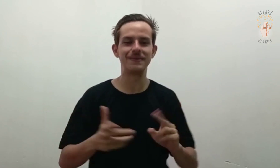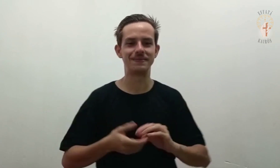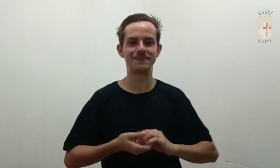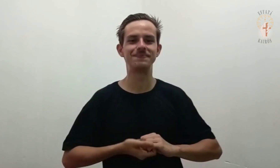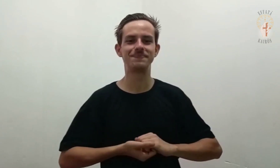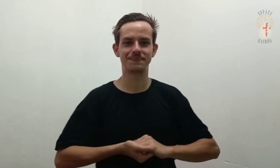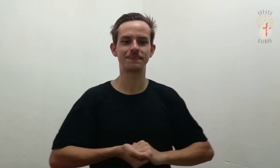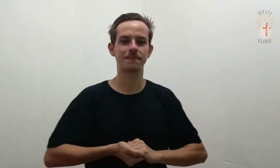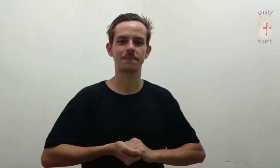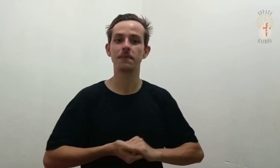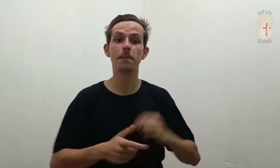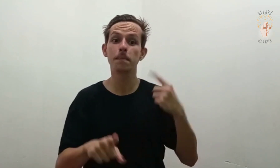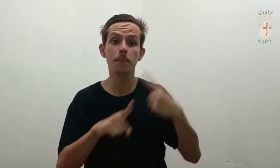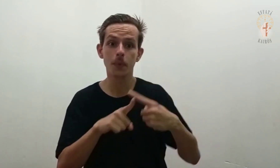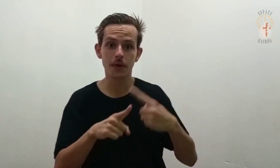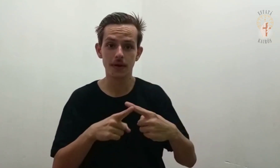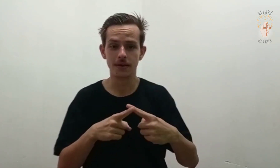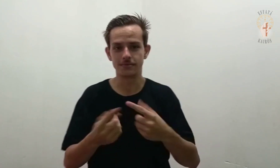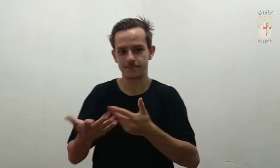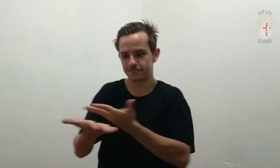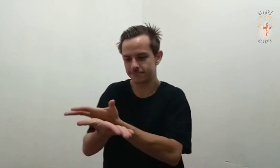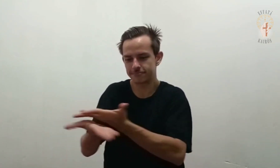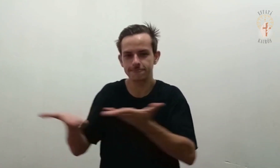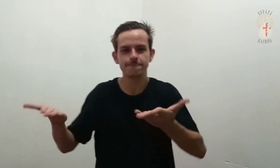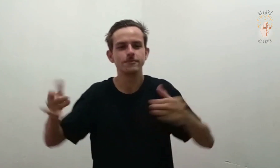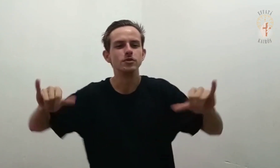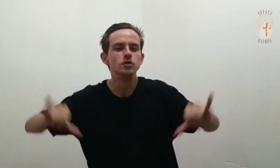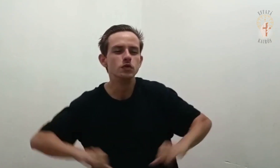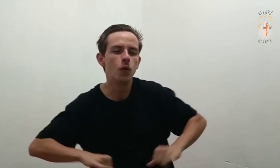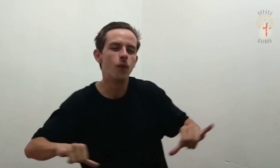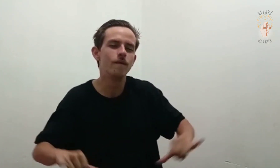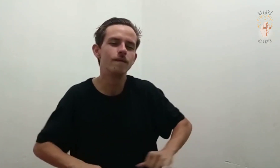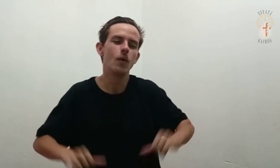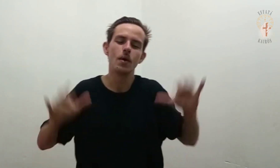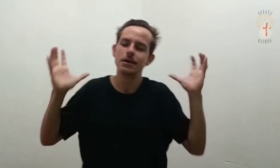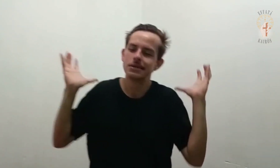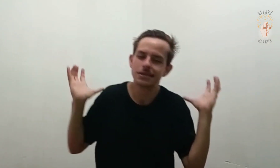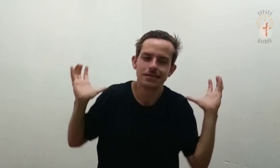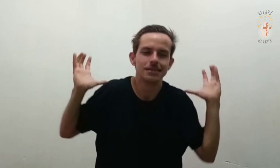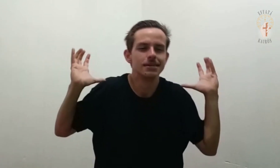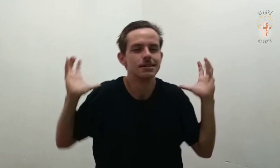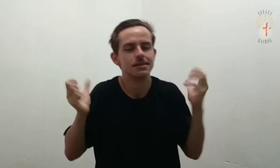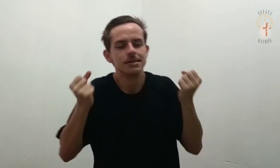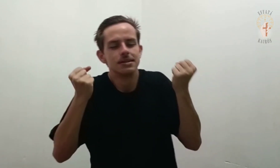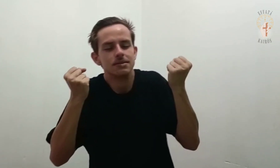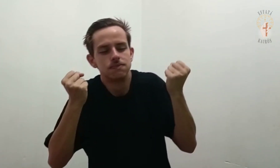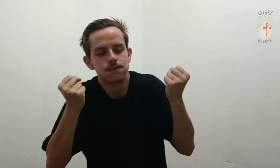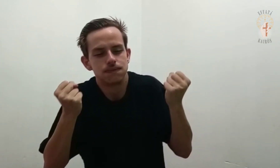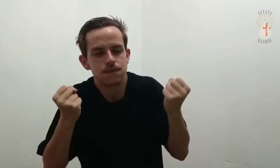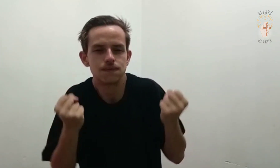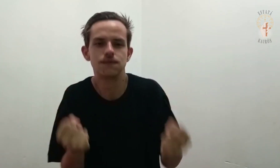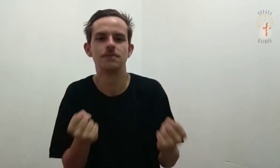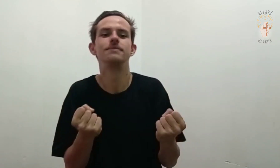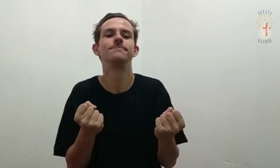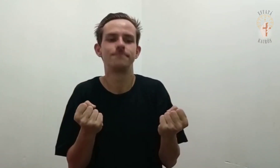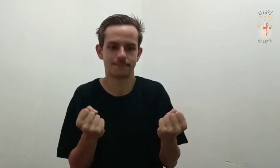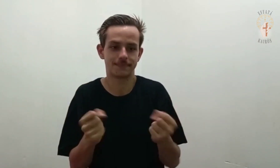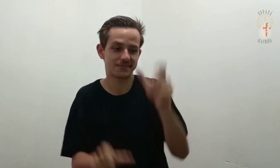Pois, o jugo que oprimia o povo, a